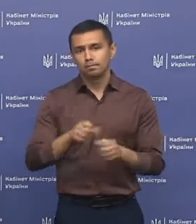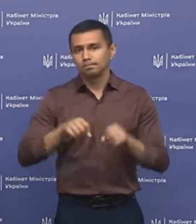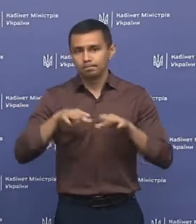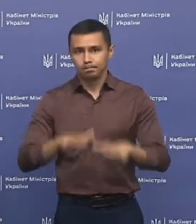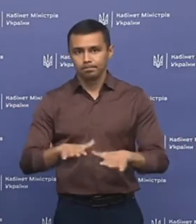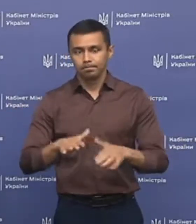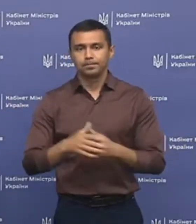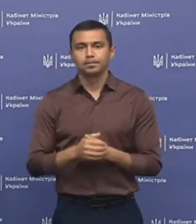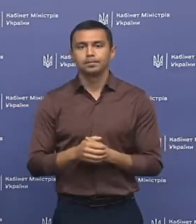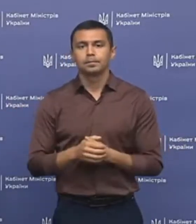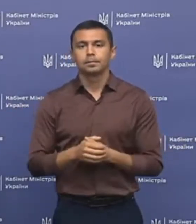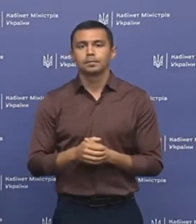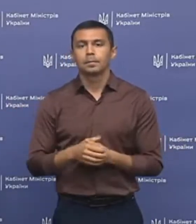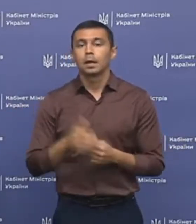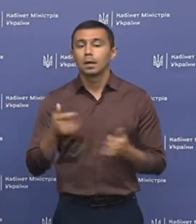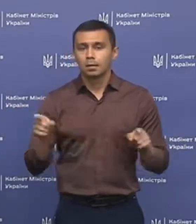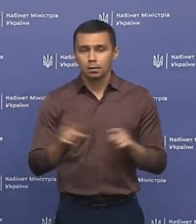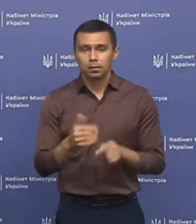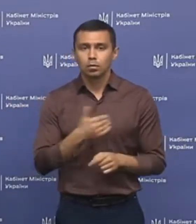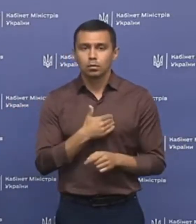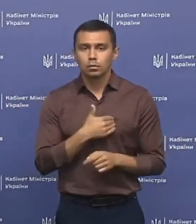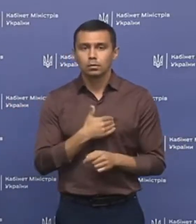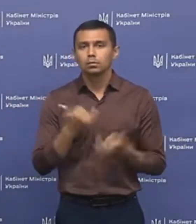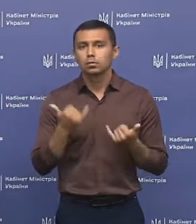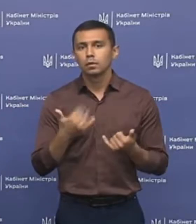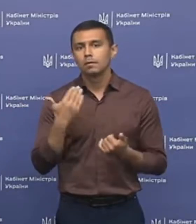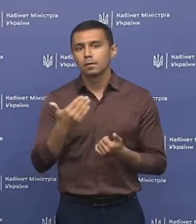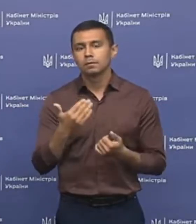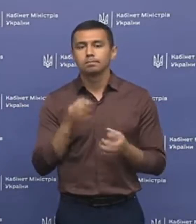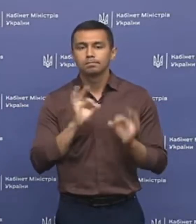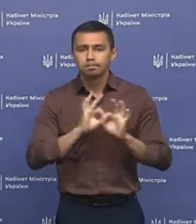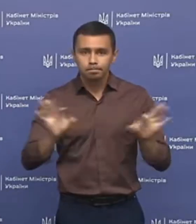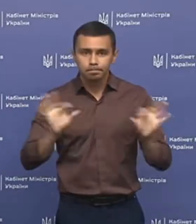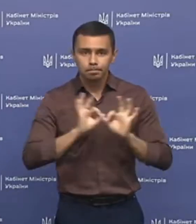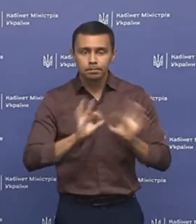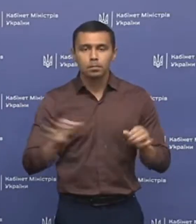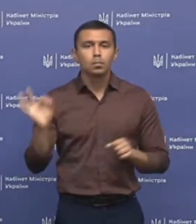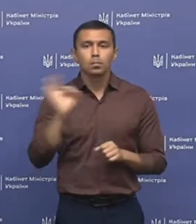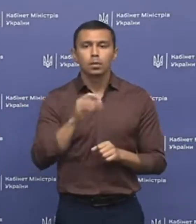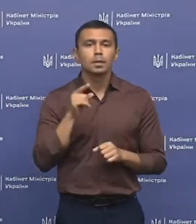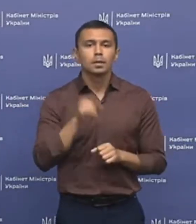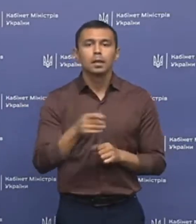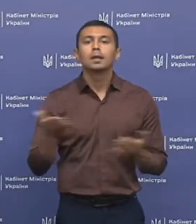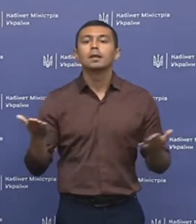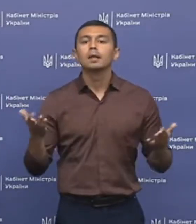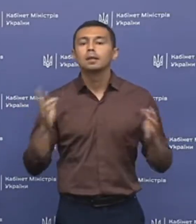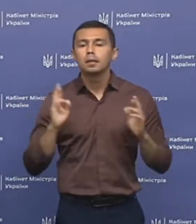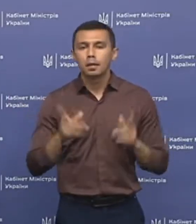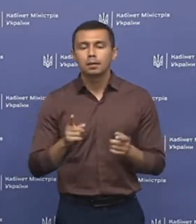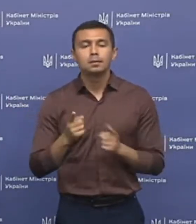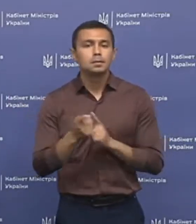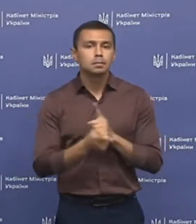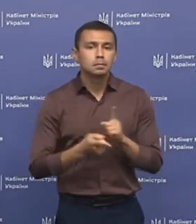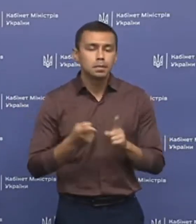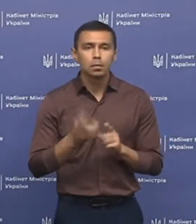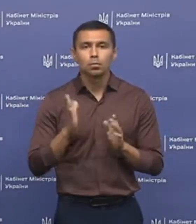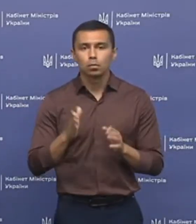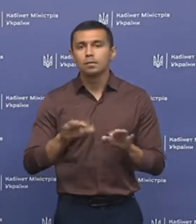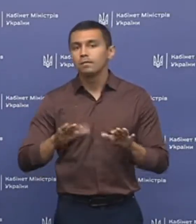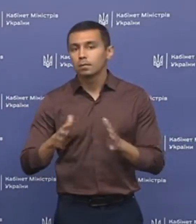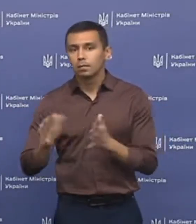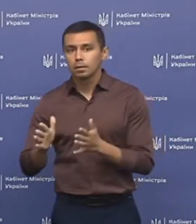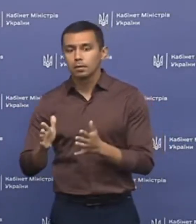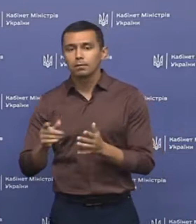вирішення. А також я хотіла б сьогодні вас проінформувати про те, які зміни будуть